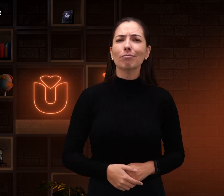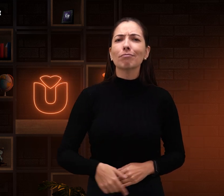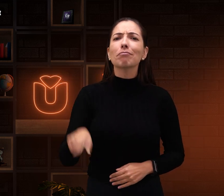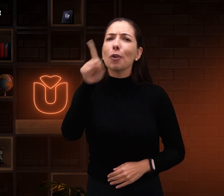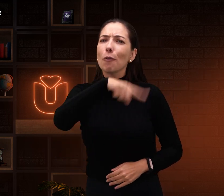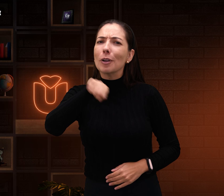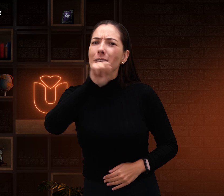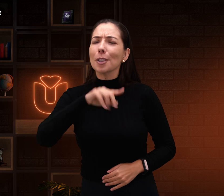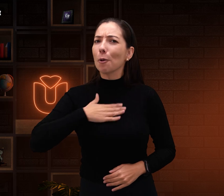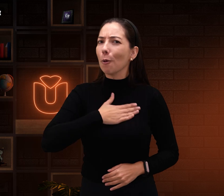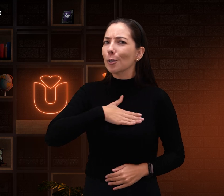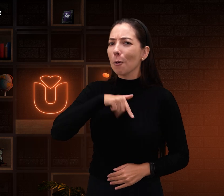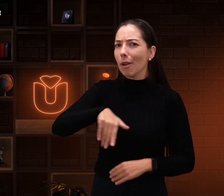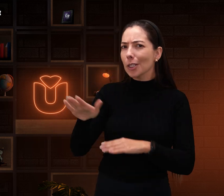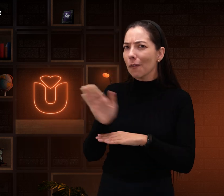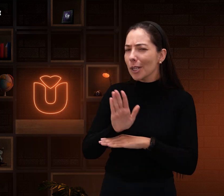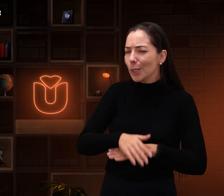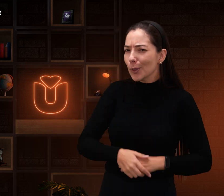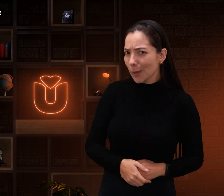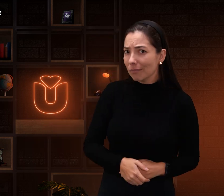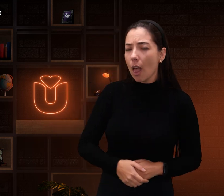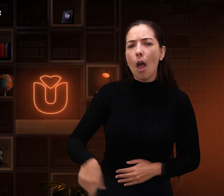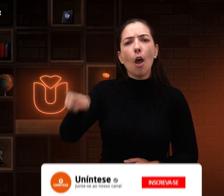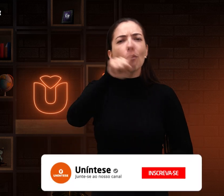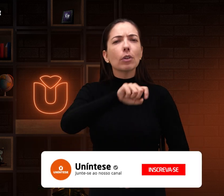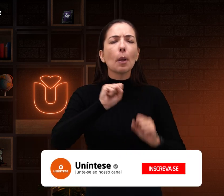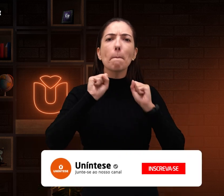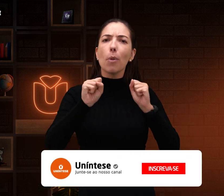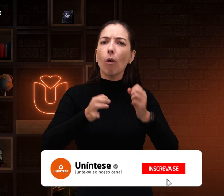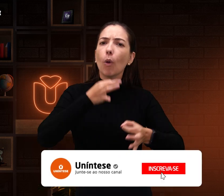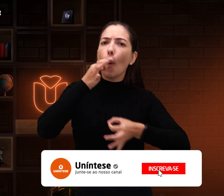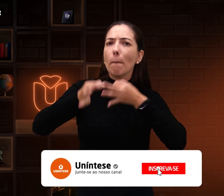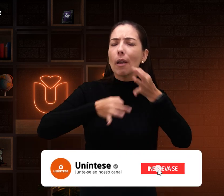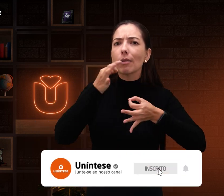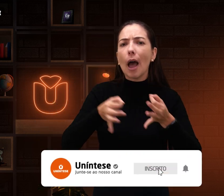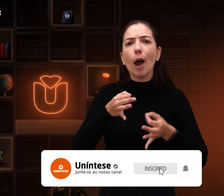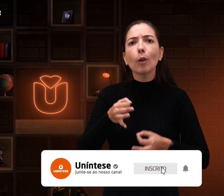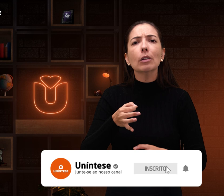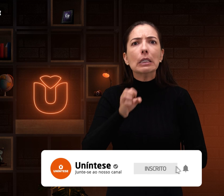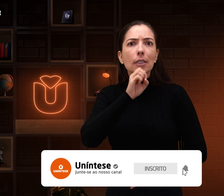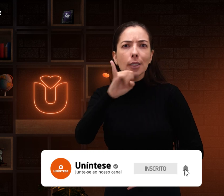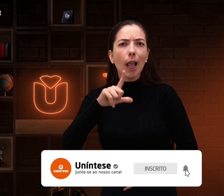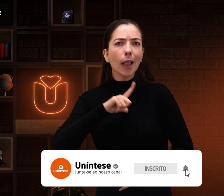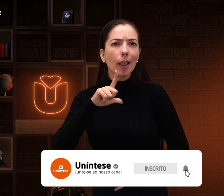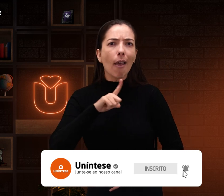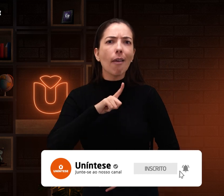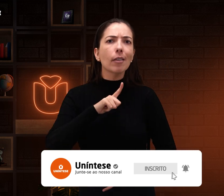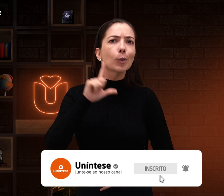Vocês gostaram desse vídeo? Vocês podem comentar aqui se vocês conhecem